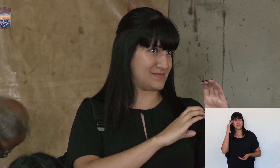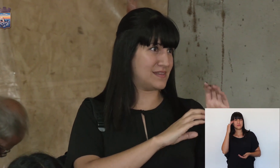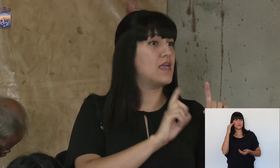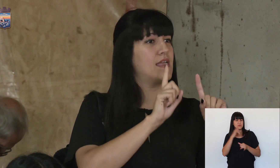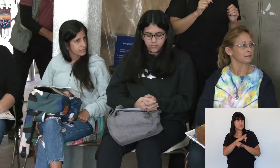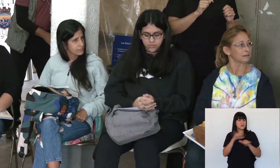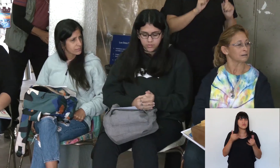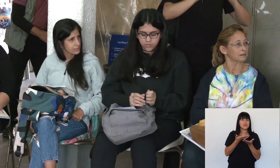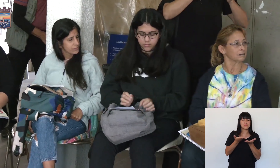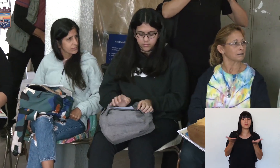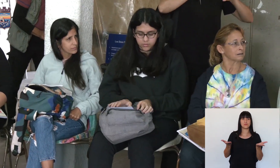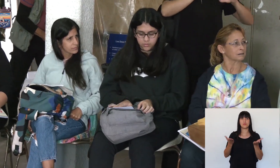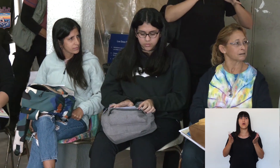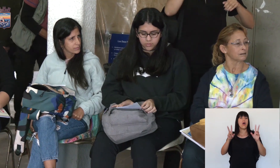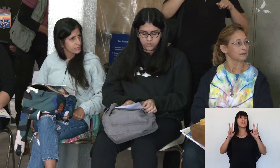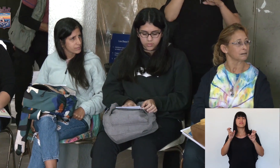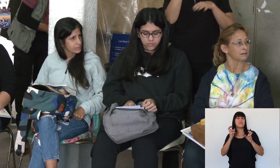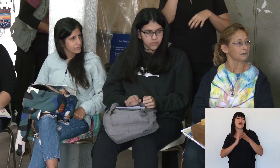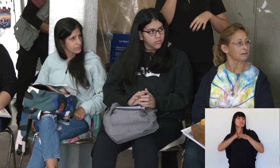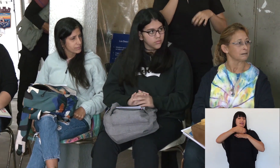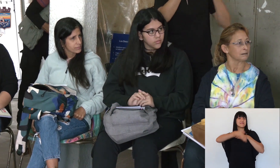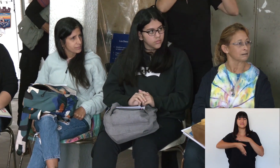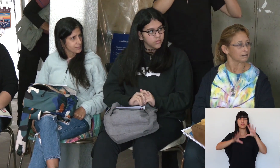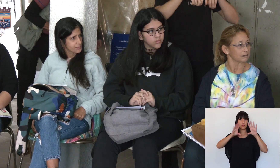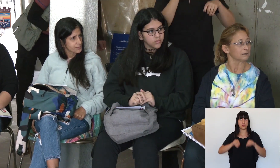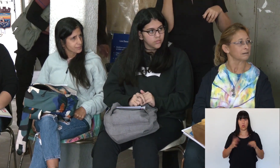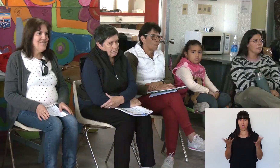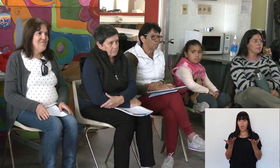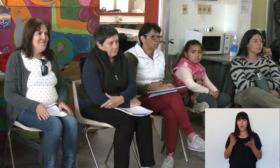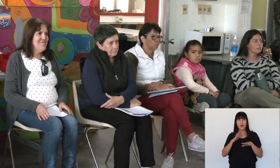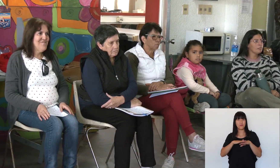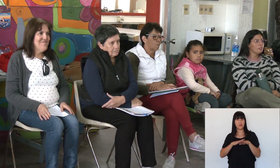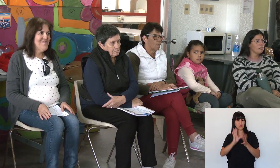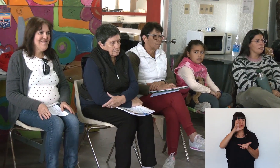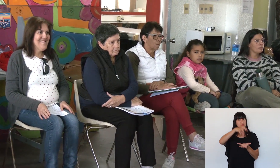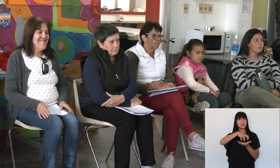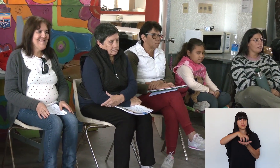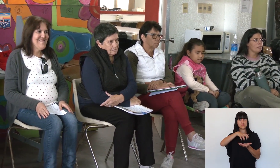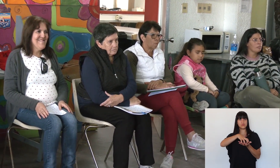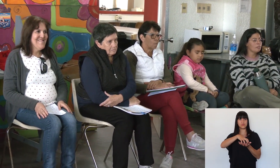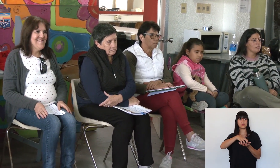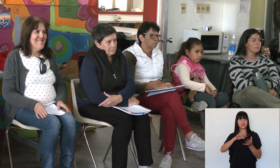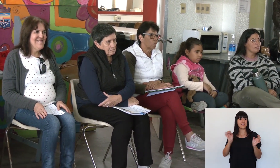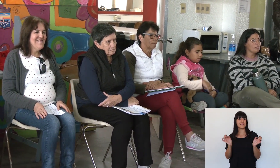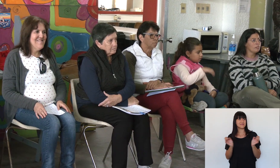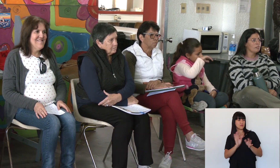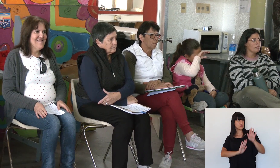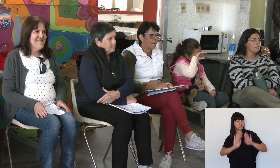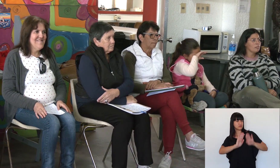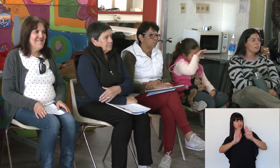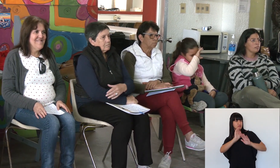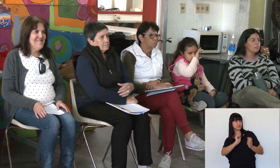concientizando y visibilizando acerca de la accesibilidad. Estamos en un lugar que está completamente en